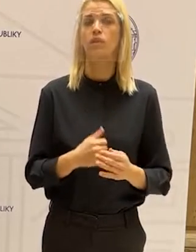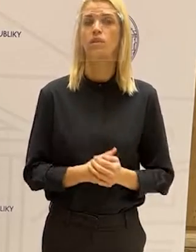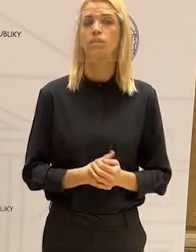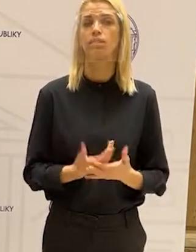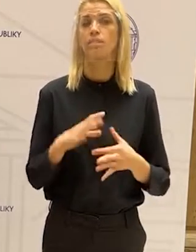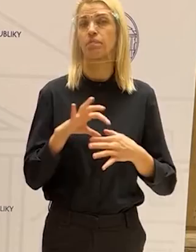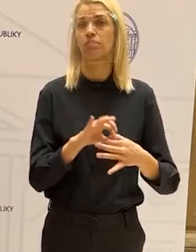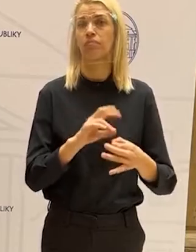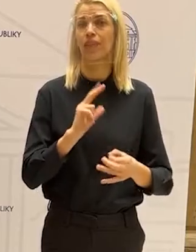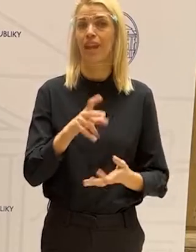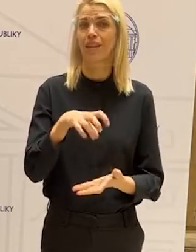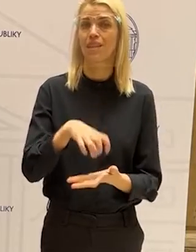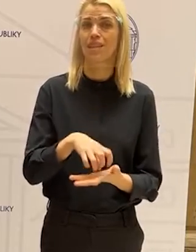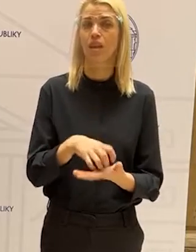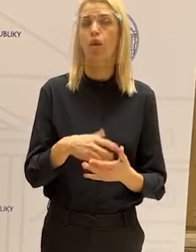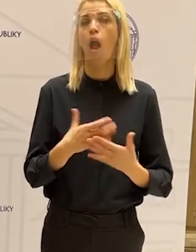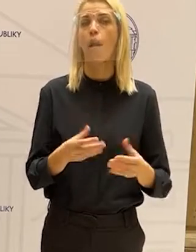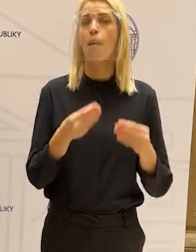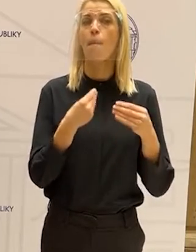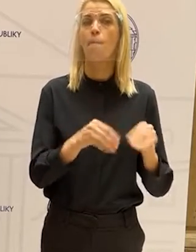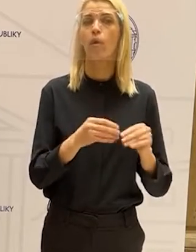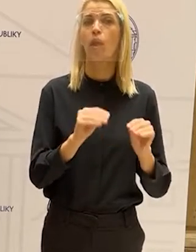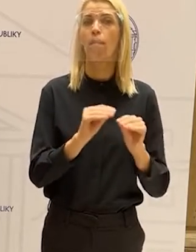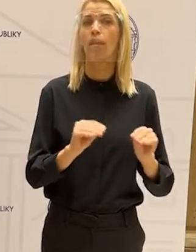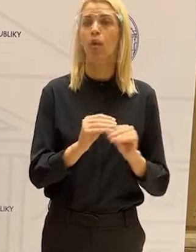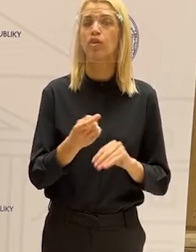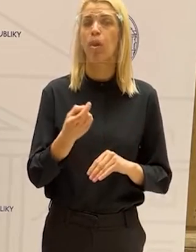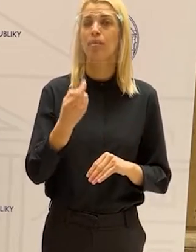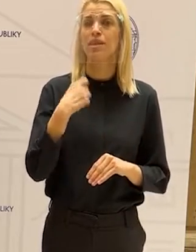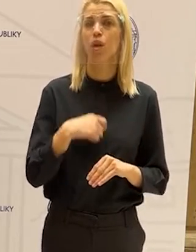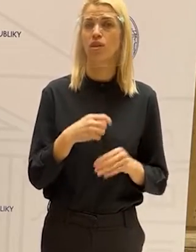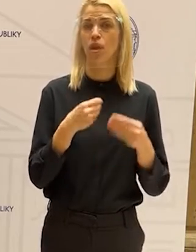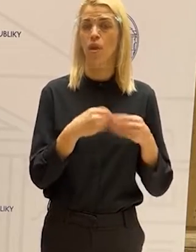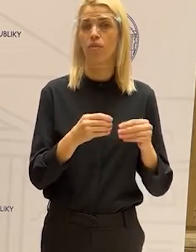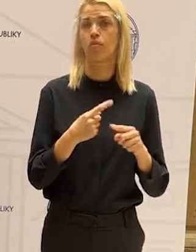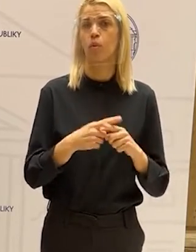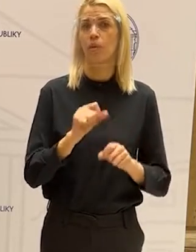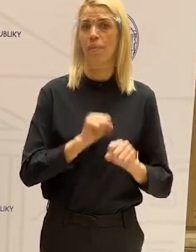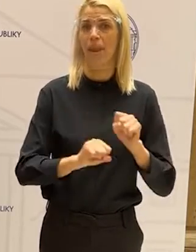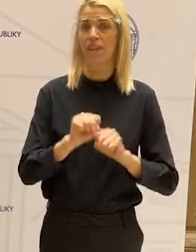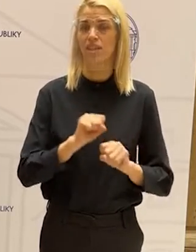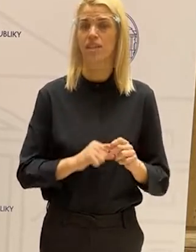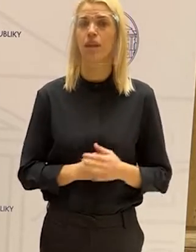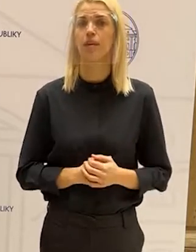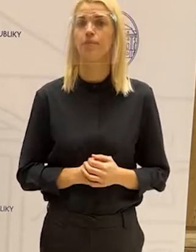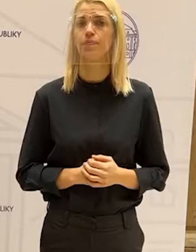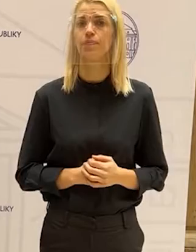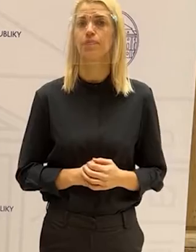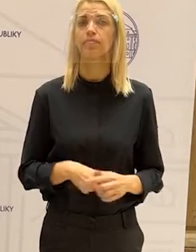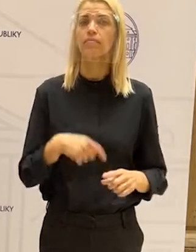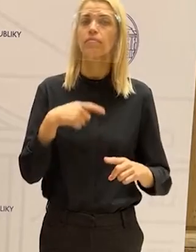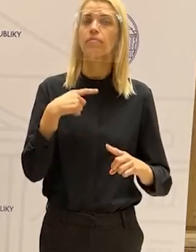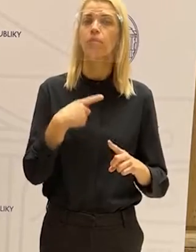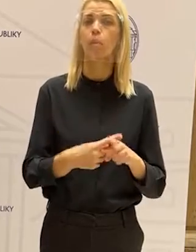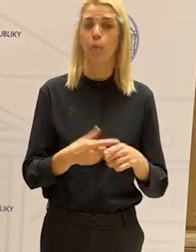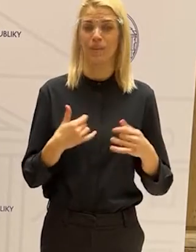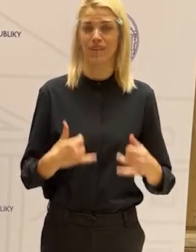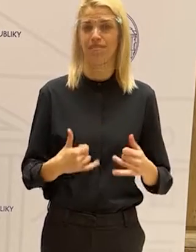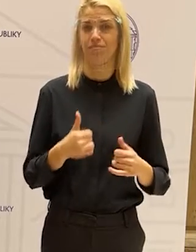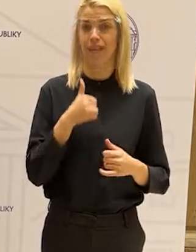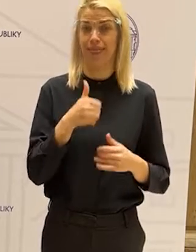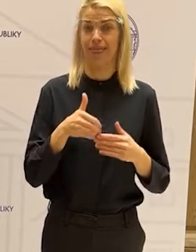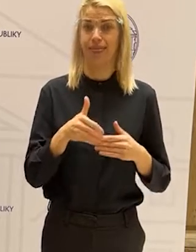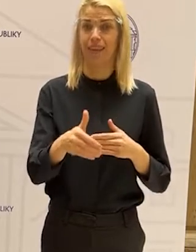v treťom sektore alebo v poradniach pedagogicko-psychologického poradenstva a prevencie. Zároveň nás v týchto dňoch